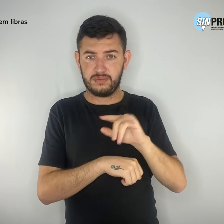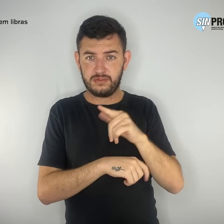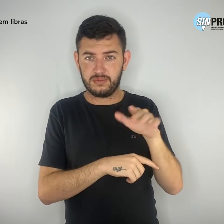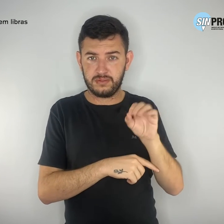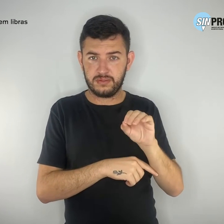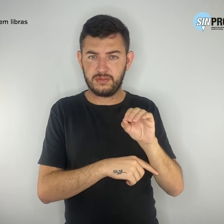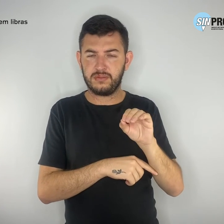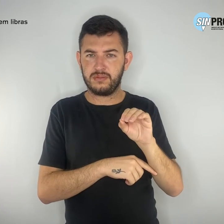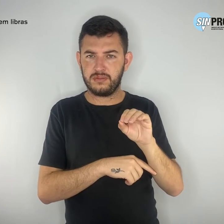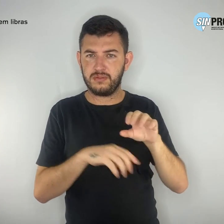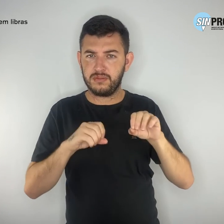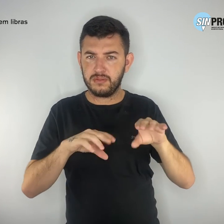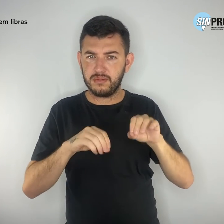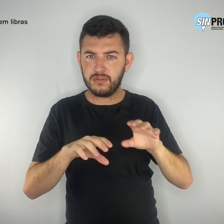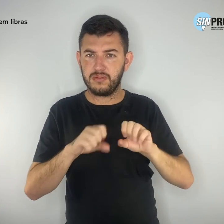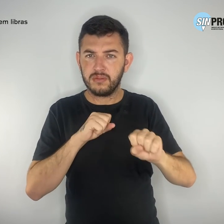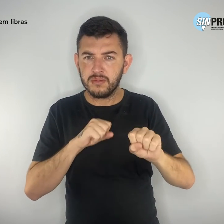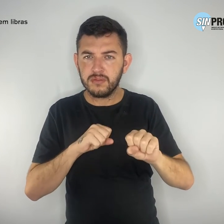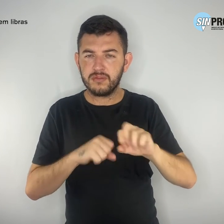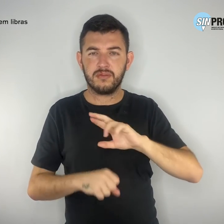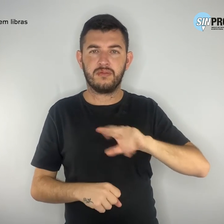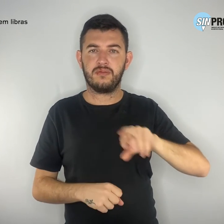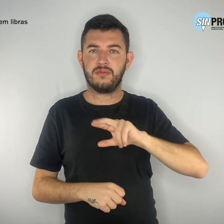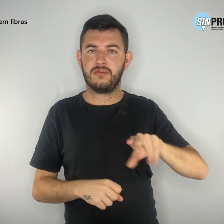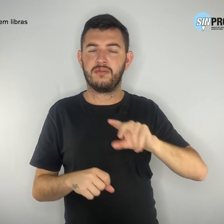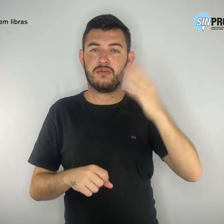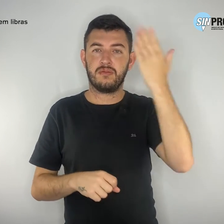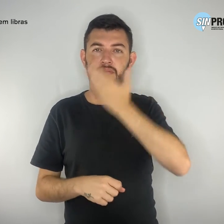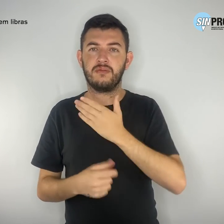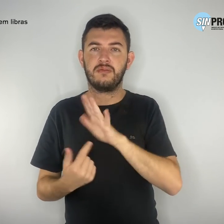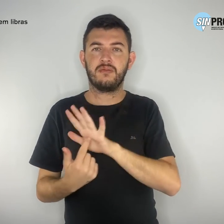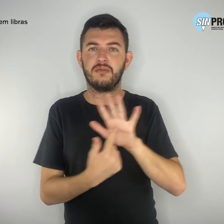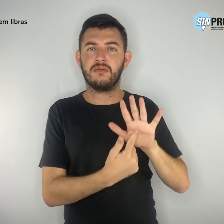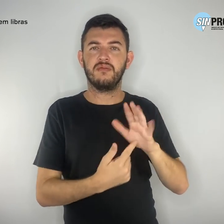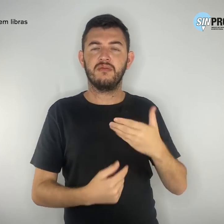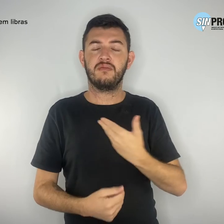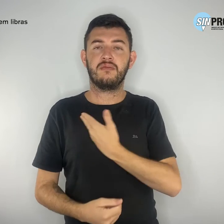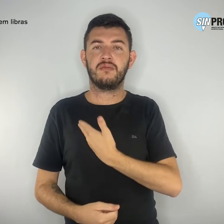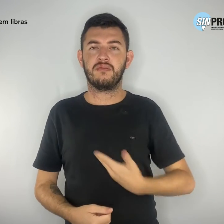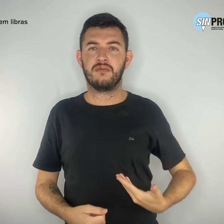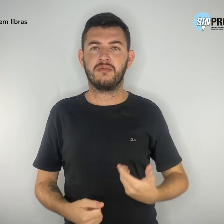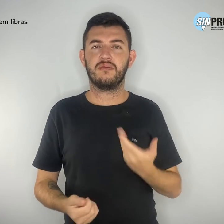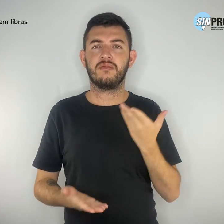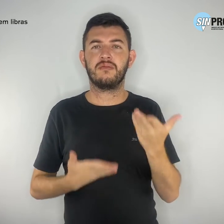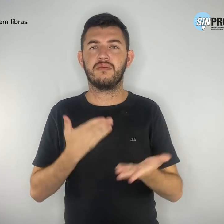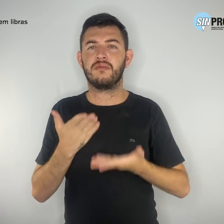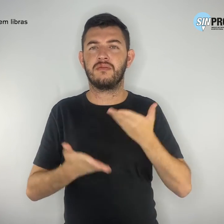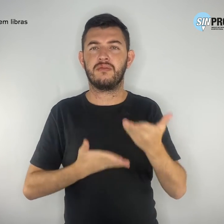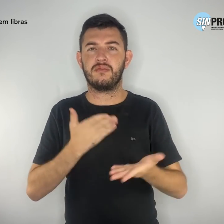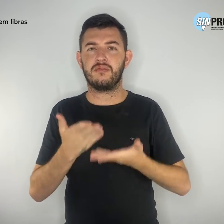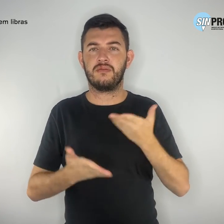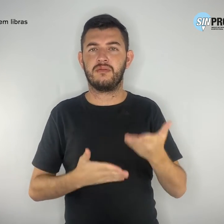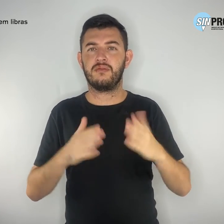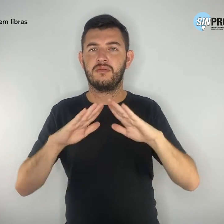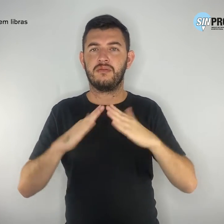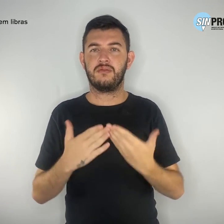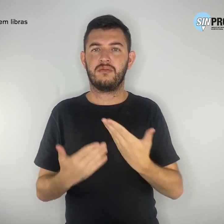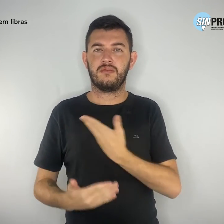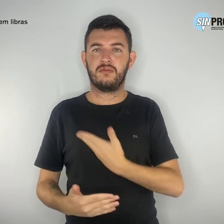constatação de que os governantes trataram a escola pública e a comunidade escolar como um